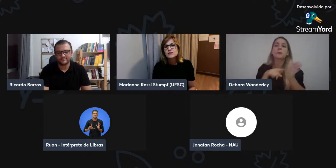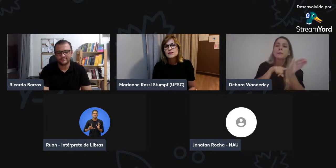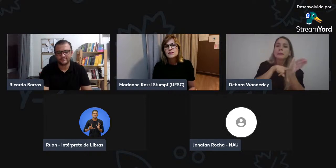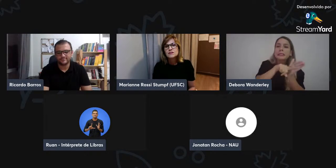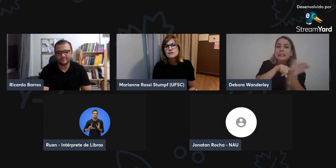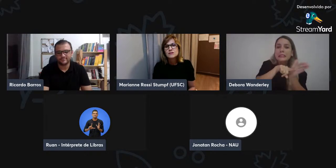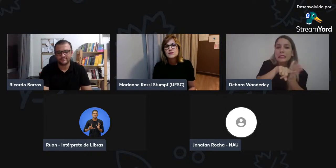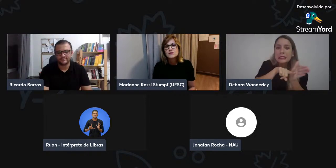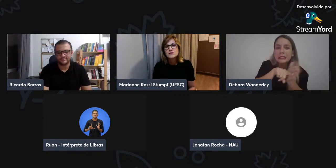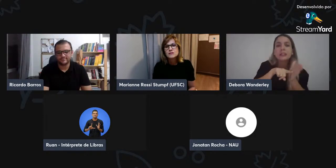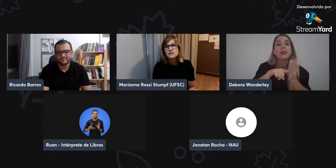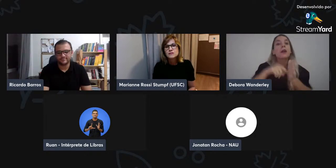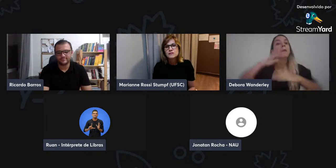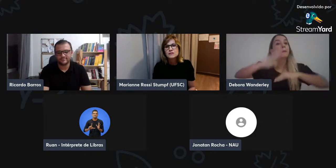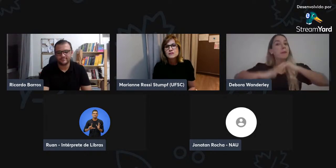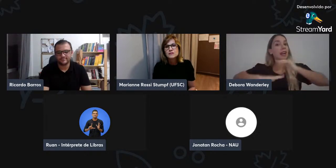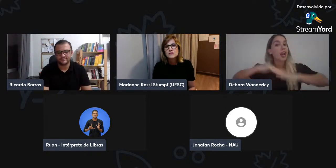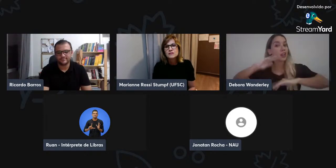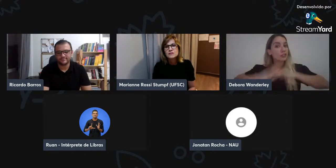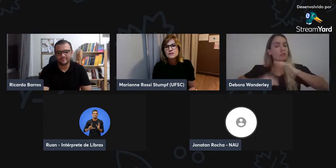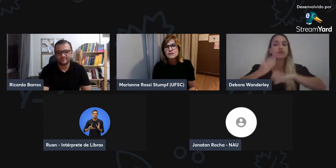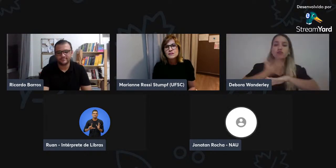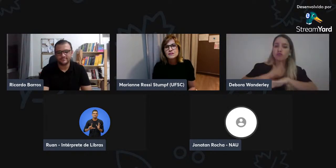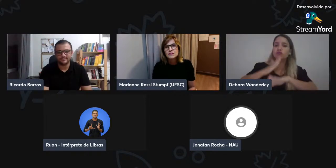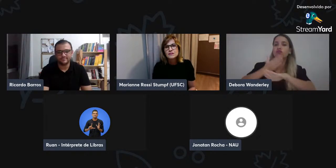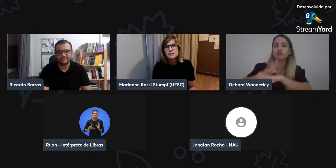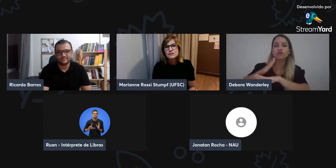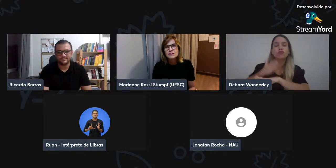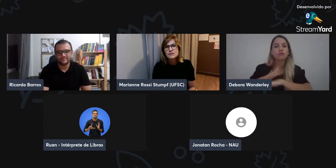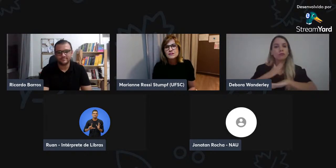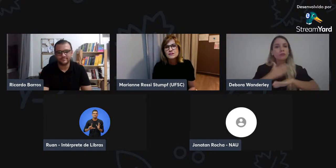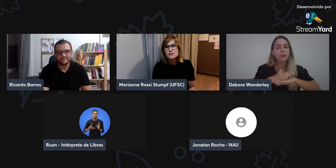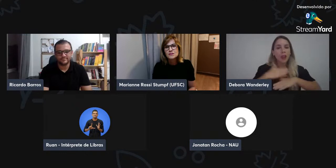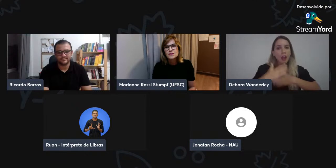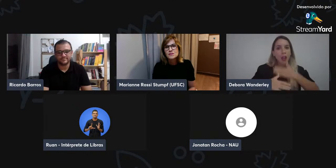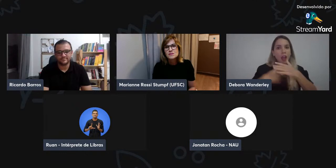o desafio de pesquisar, né?